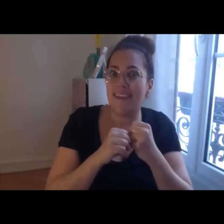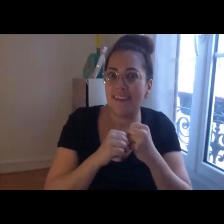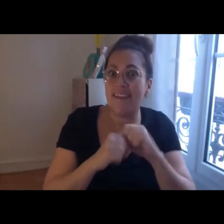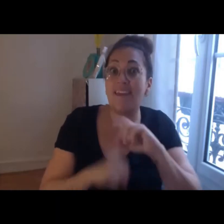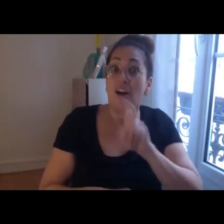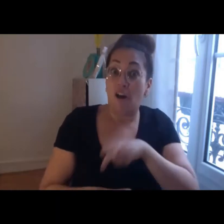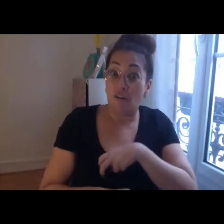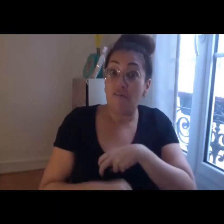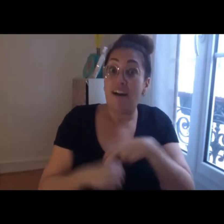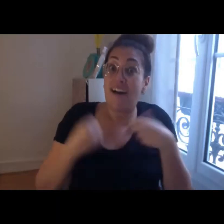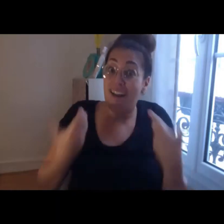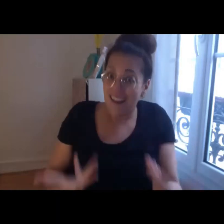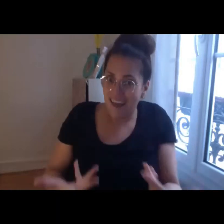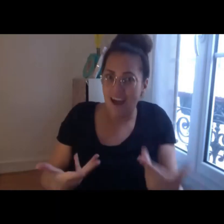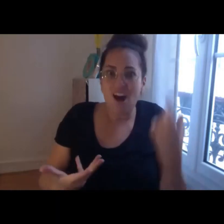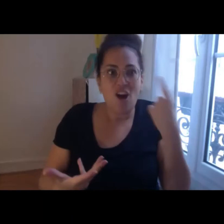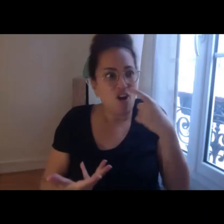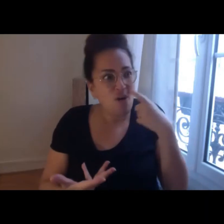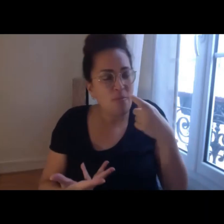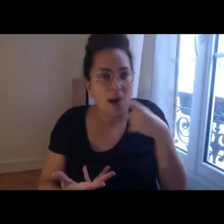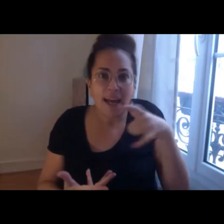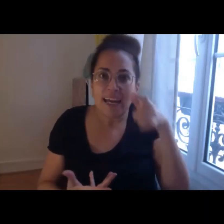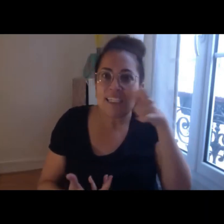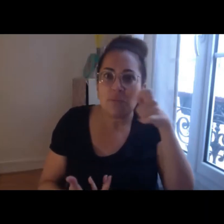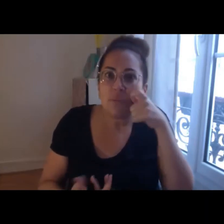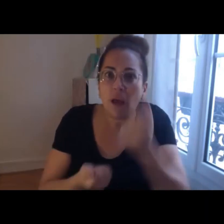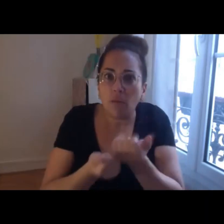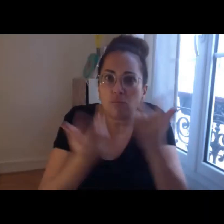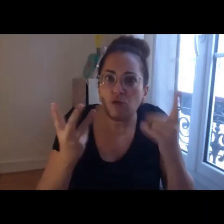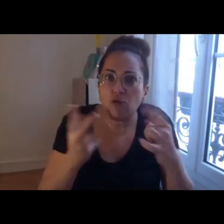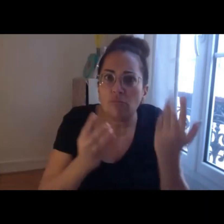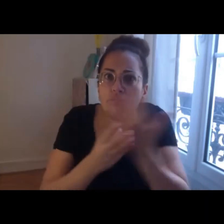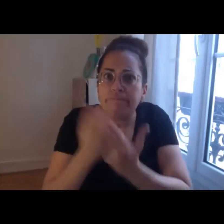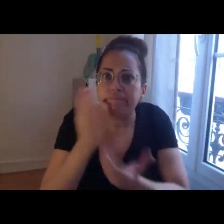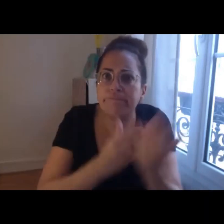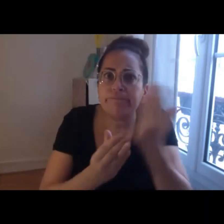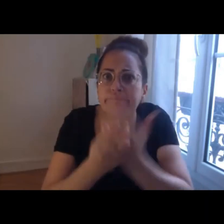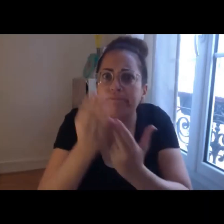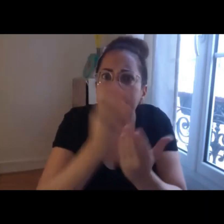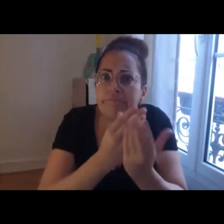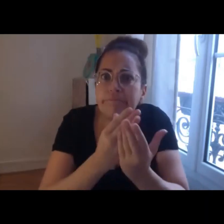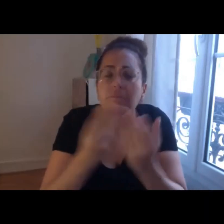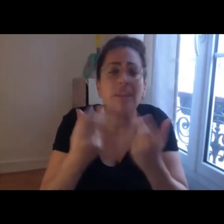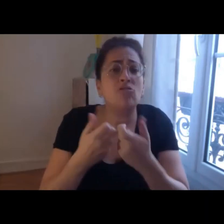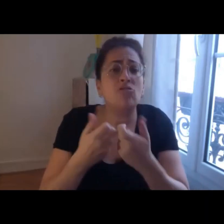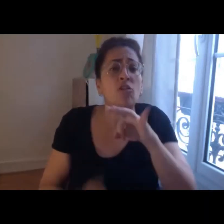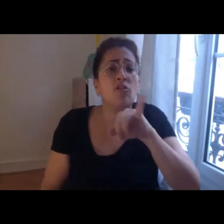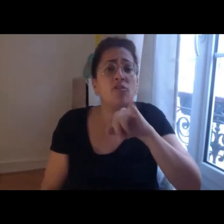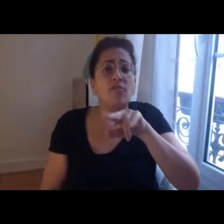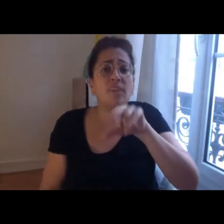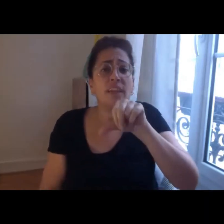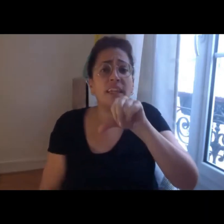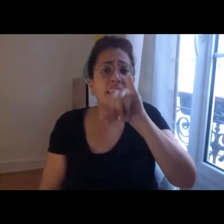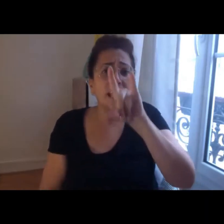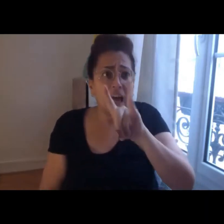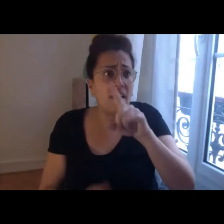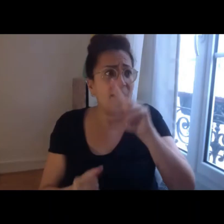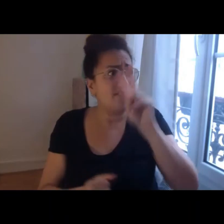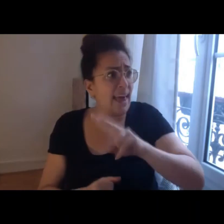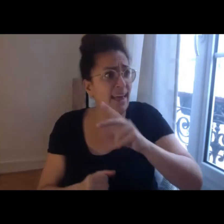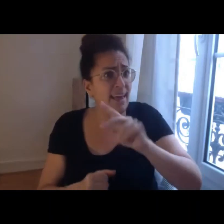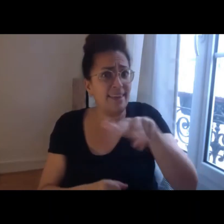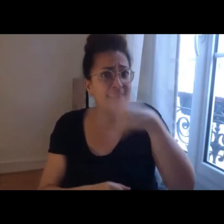mobilisés sur ces sujets-là et c'est vrai que notamment l'investissement de la FIRA depuis maintenant près de 13 ans Philippe